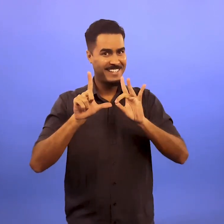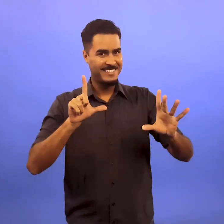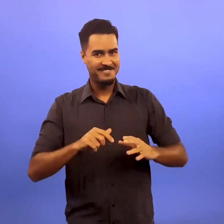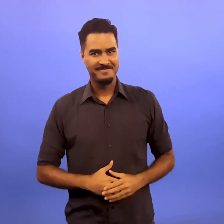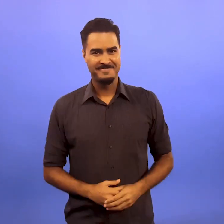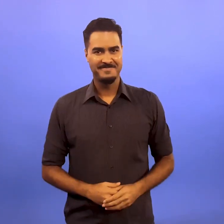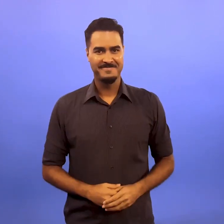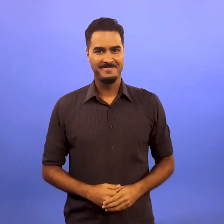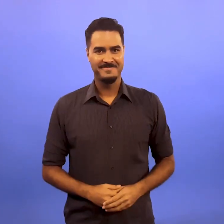e compartilhe.